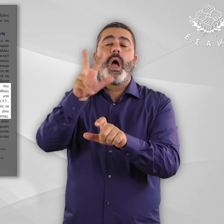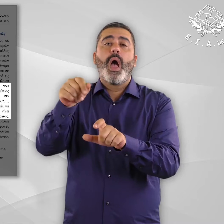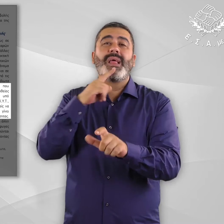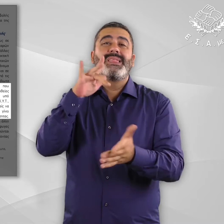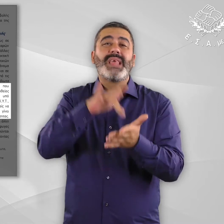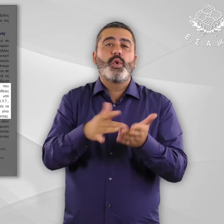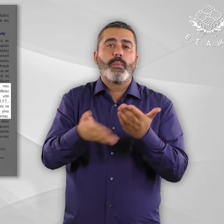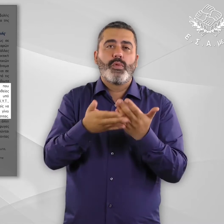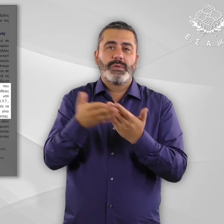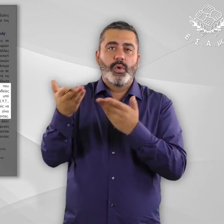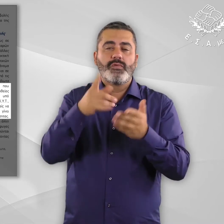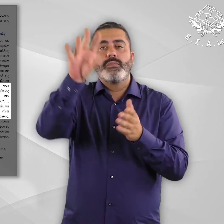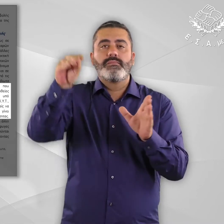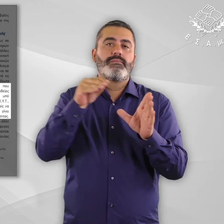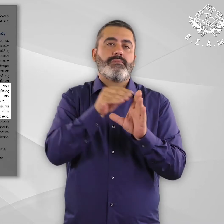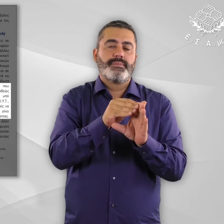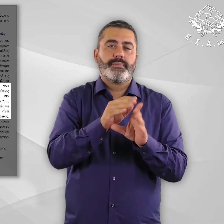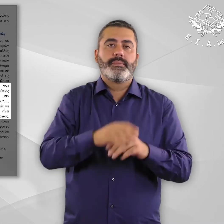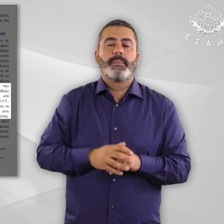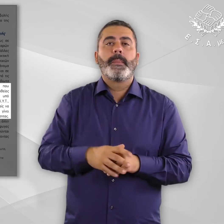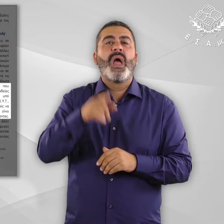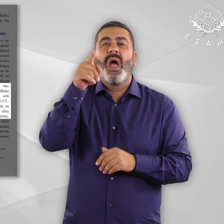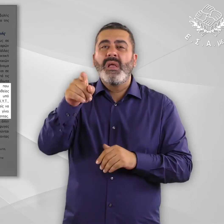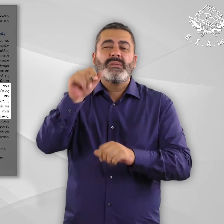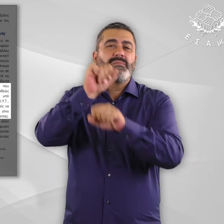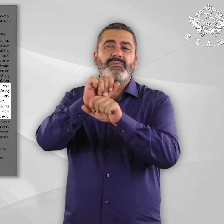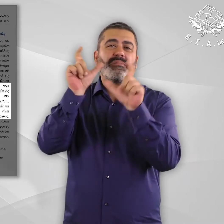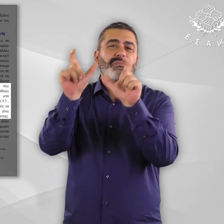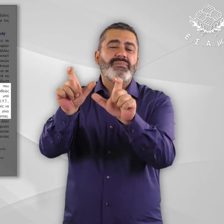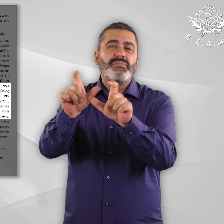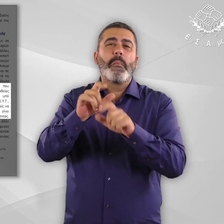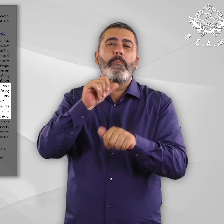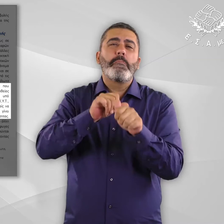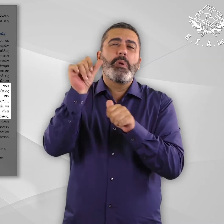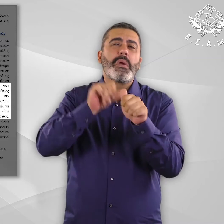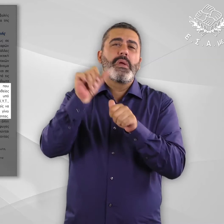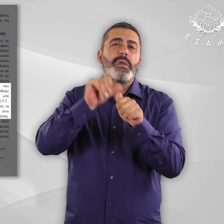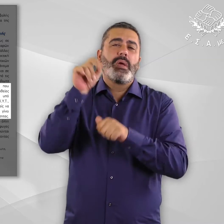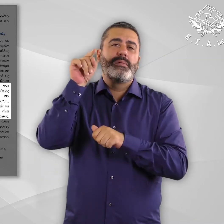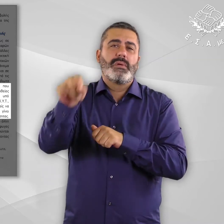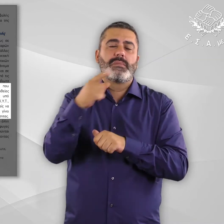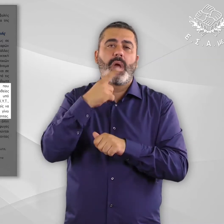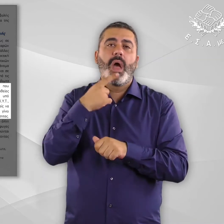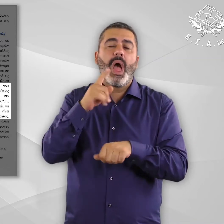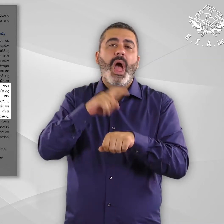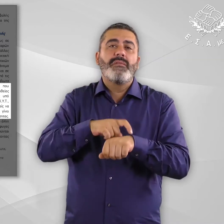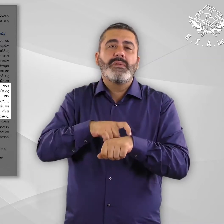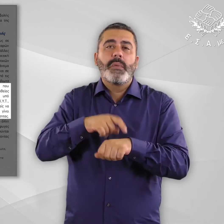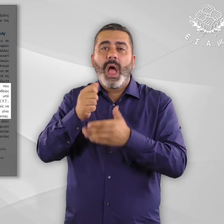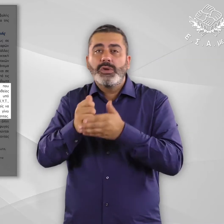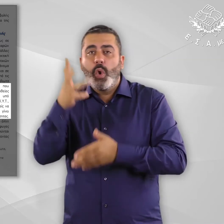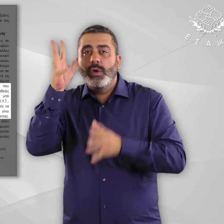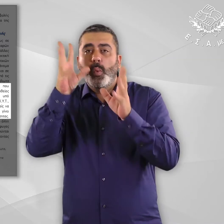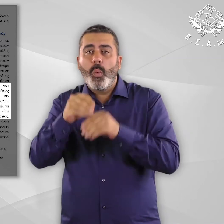σε πολλές περιπτώσεις παραμένουν ακόμα και μήνες χωρίς να έχουν ταυτοποιηθεί πλήρως και χωρίς να τους έχει γίνει ολοκληρωμένη